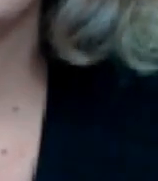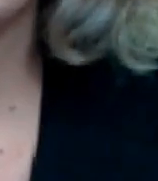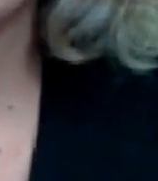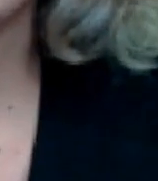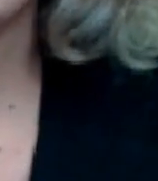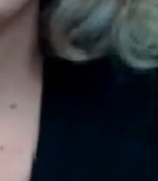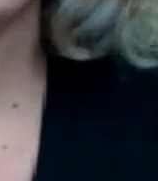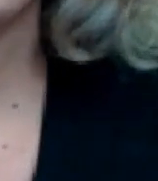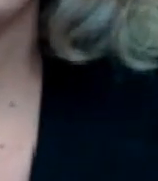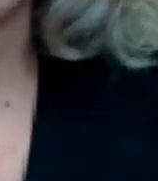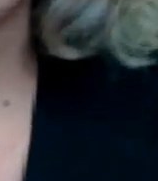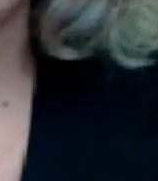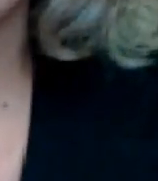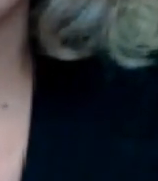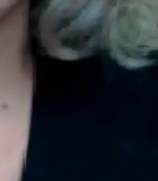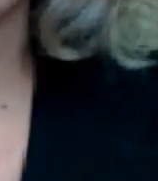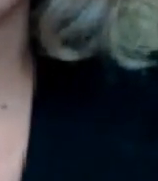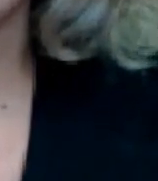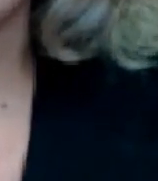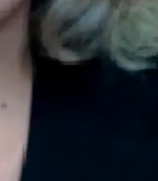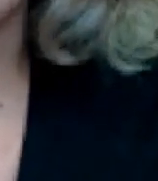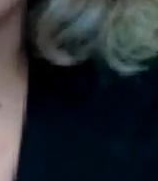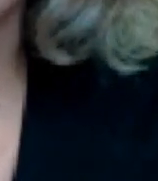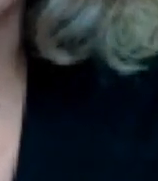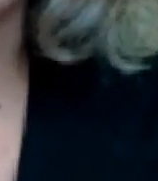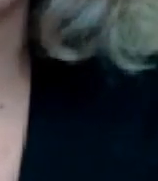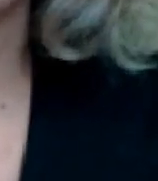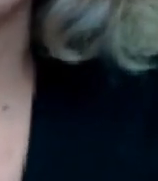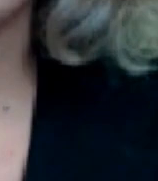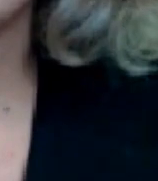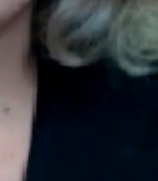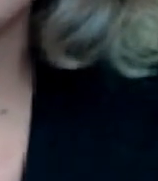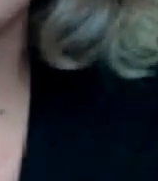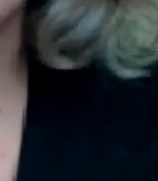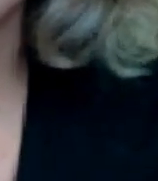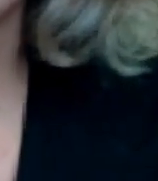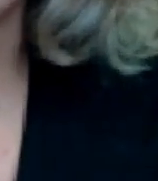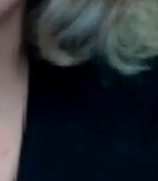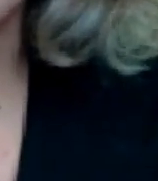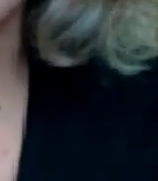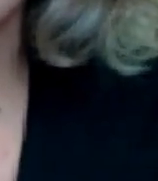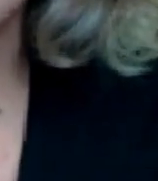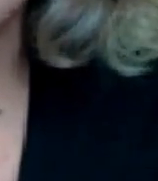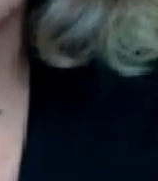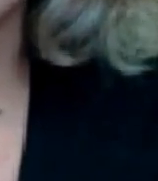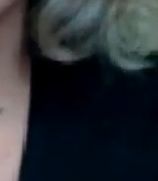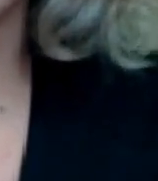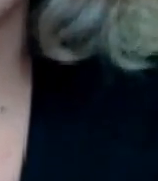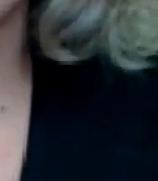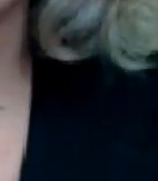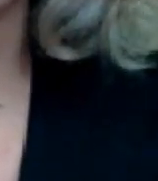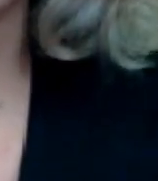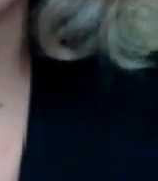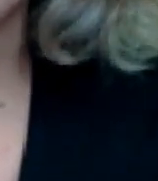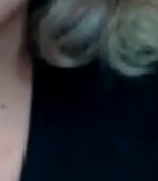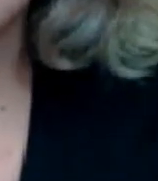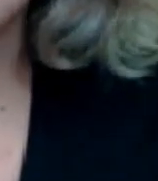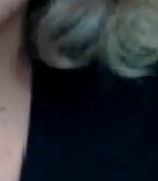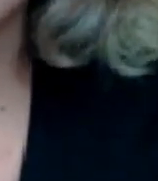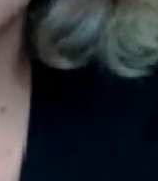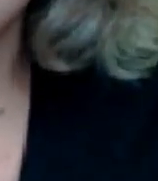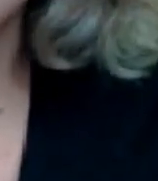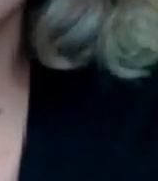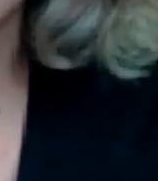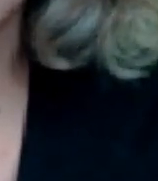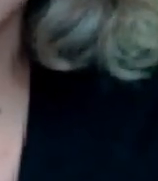entonces si yo ya voy a poder hablar abiertamente de lo que pasó ahí clara y abiertamente y decir con puntos